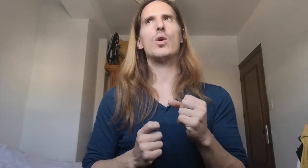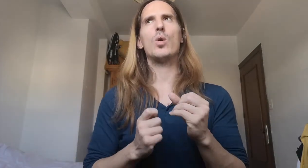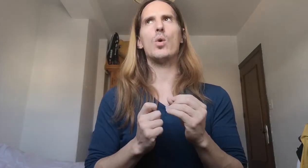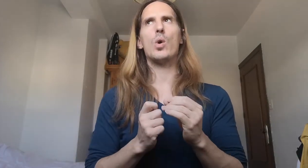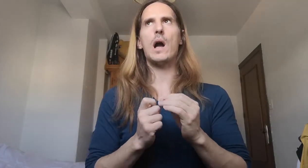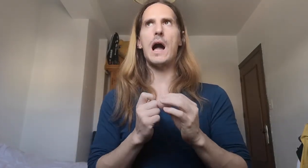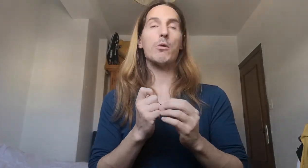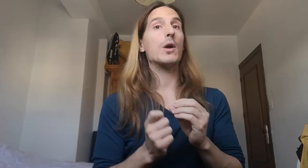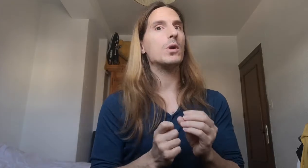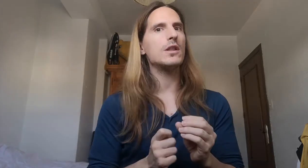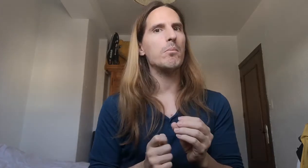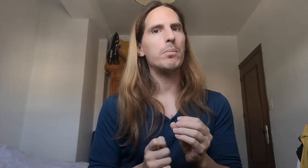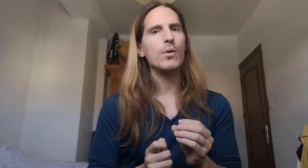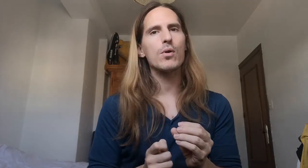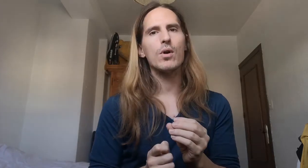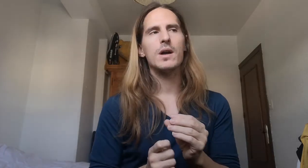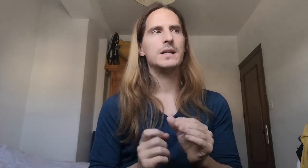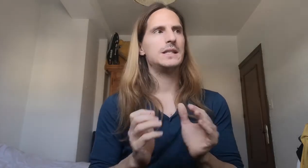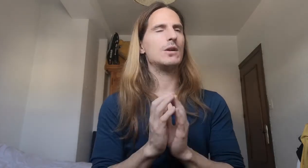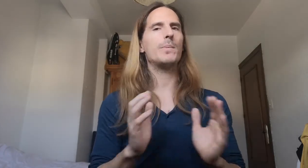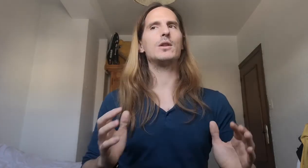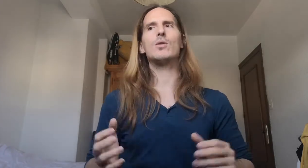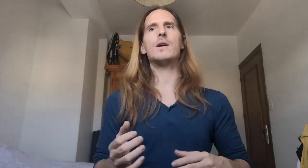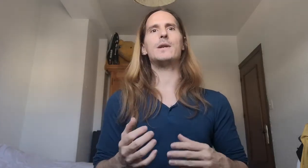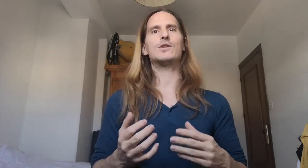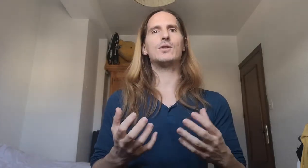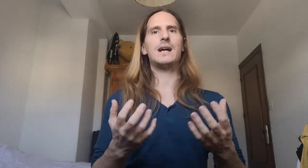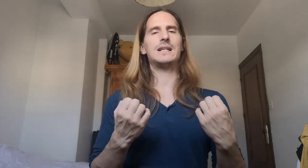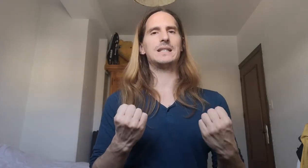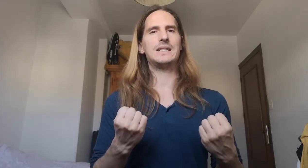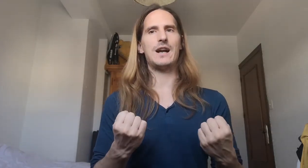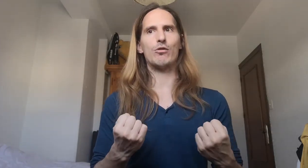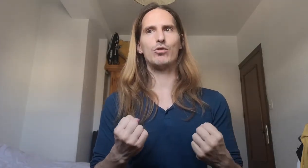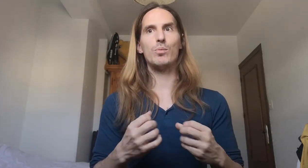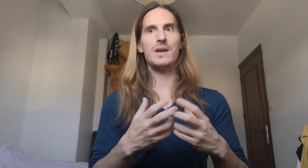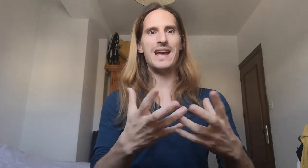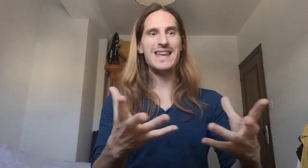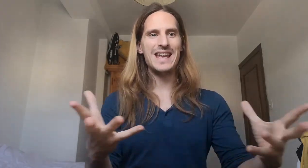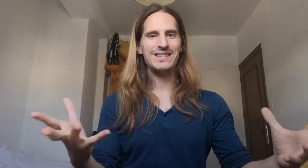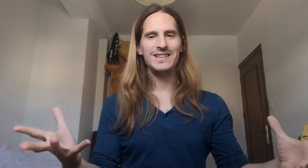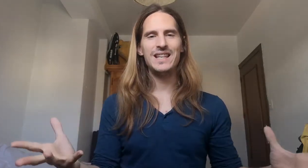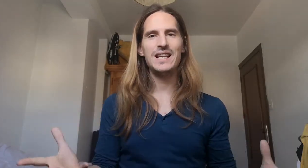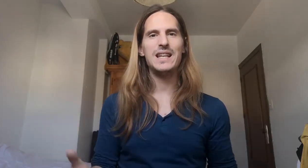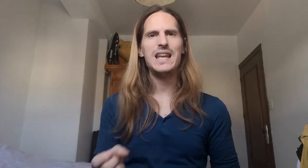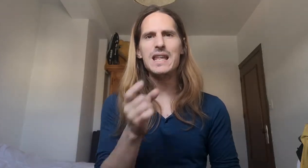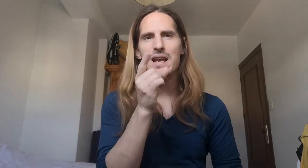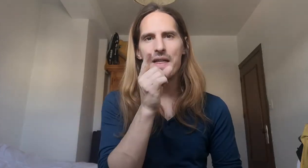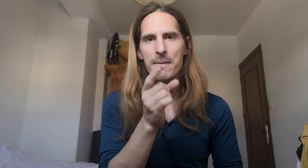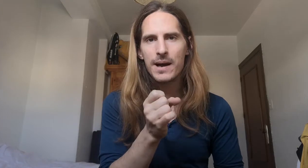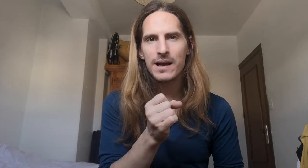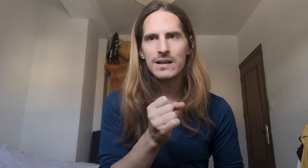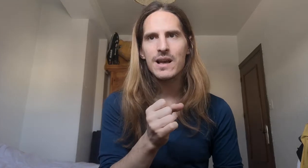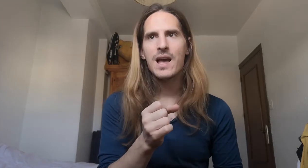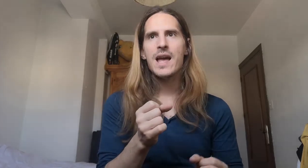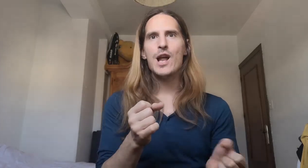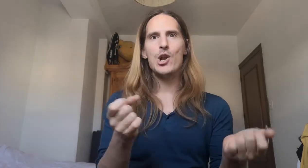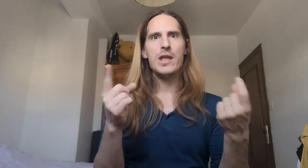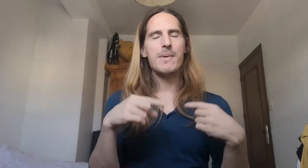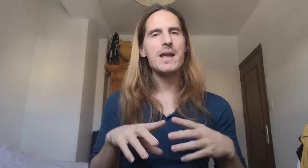aunque cuesta un poco, llega un momento en que una persona se acostumbra y entiende. Y además lo lleváis a